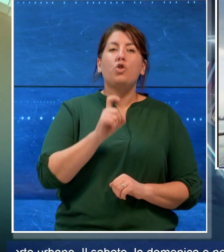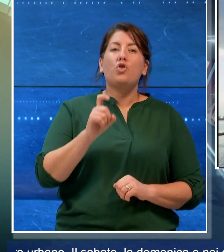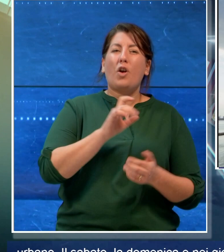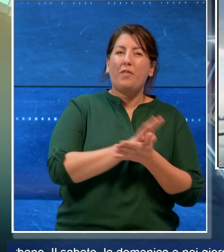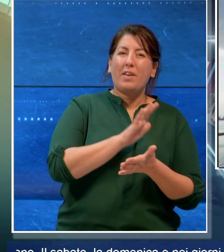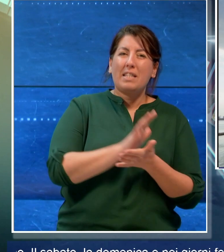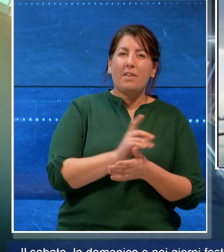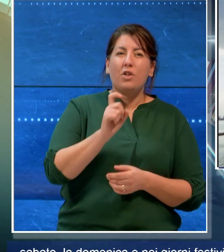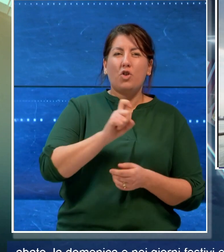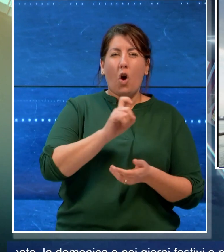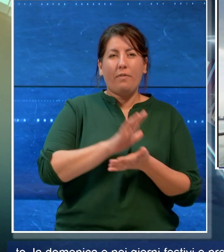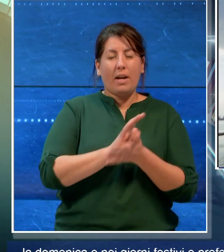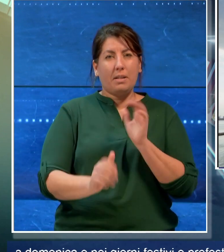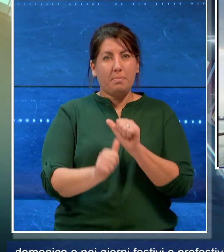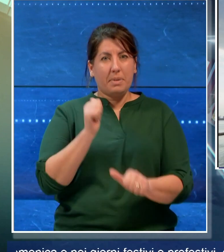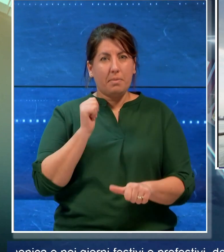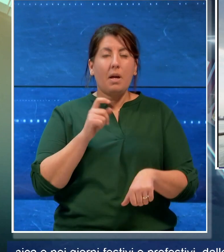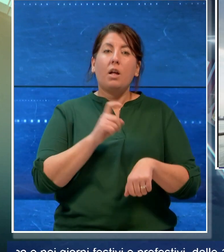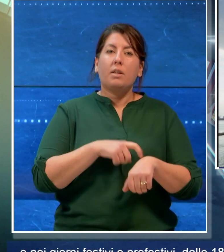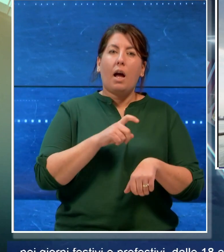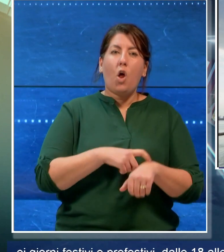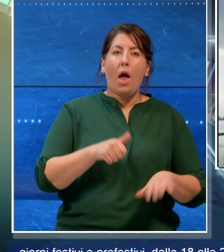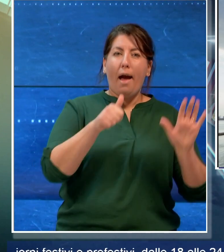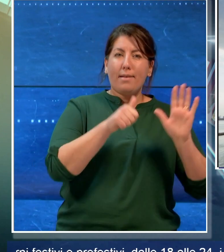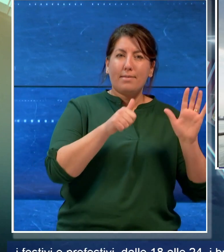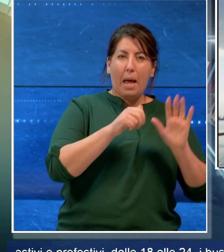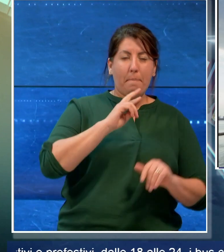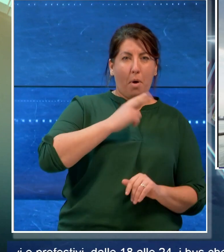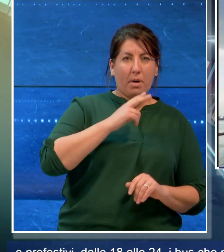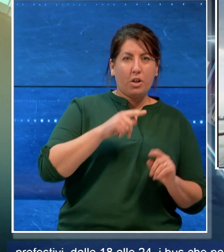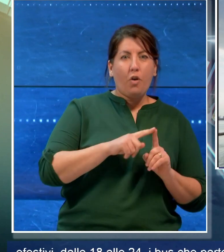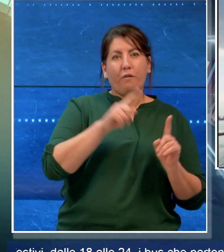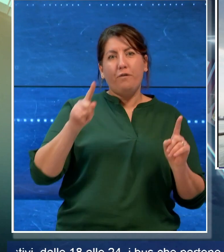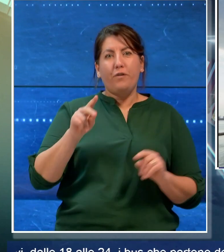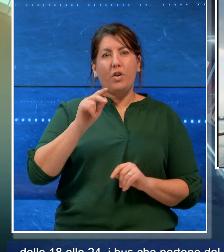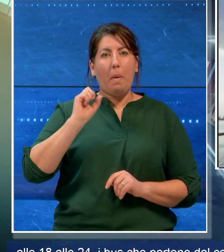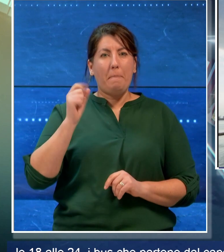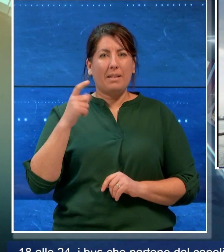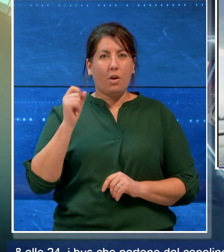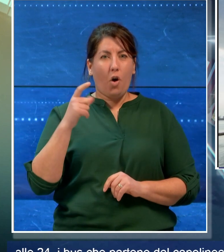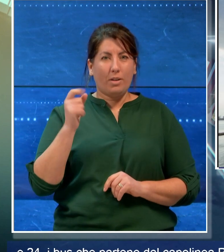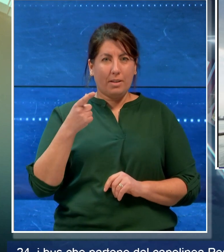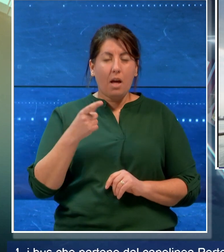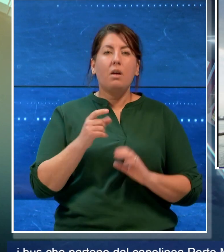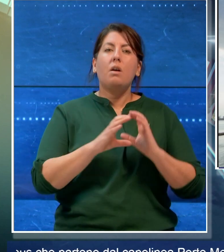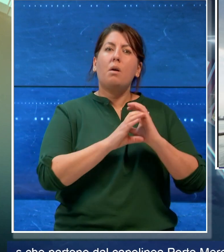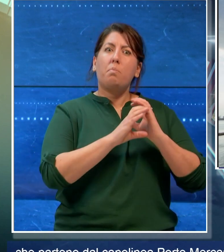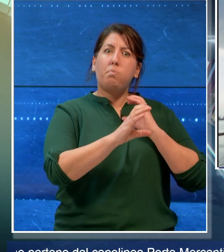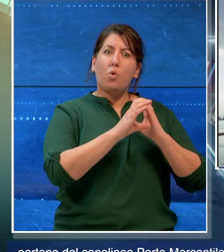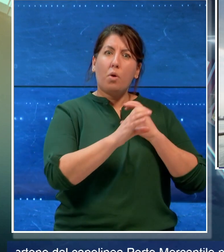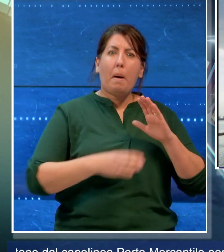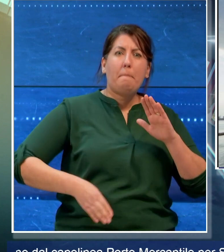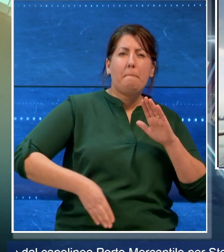e prefestivi dalle 18 alle 24 i bus che